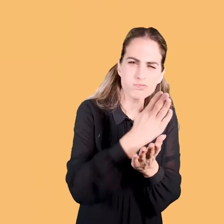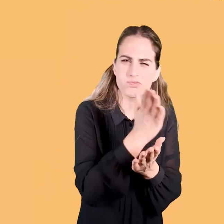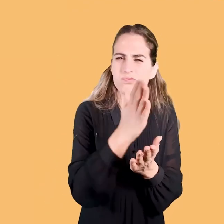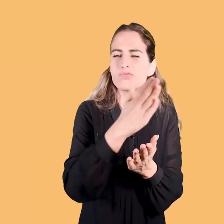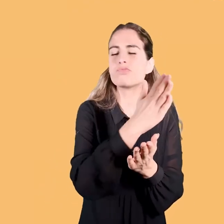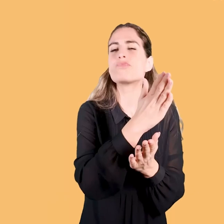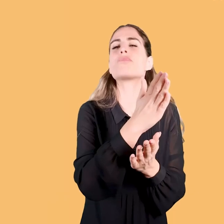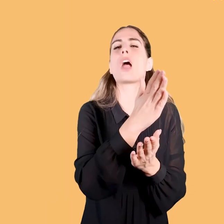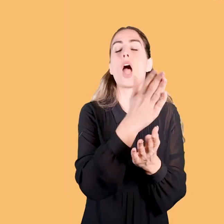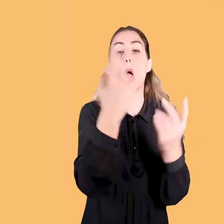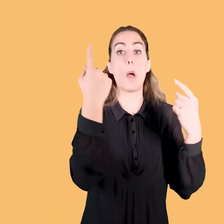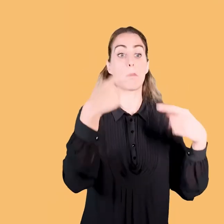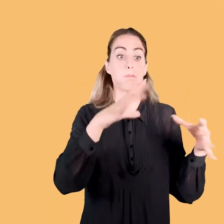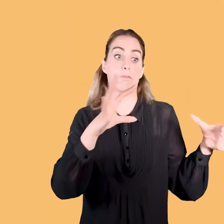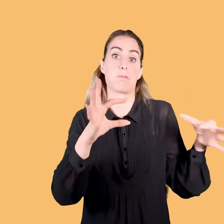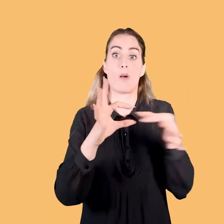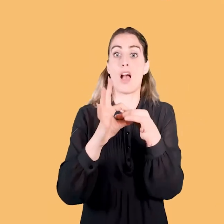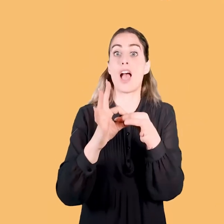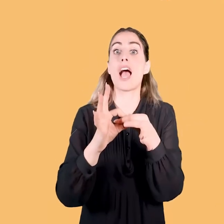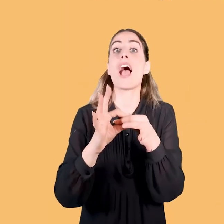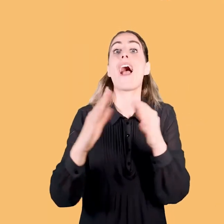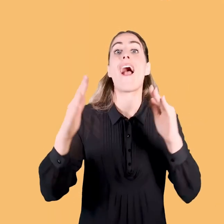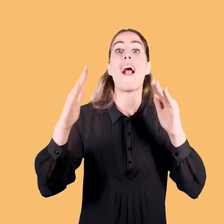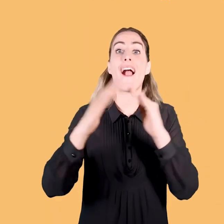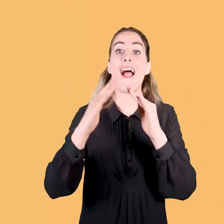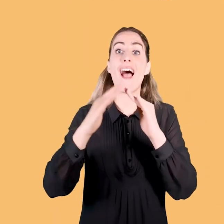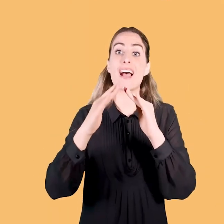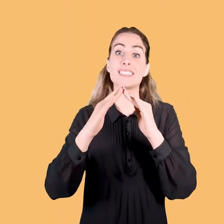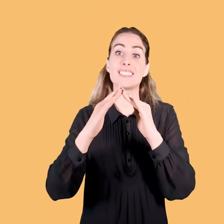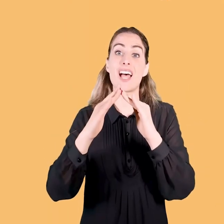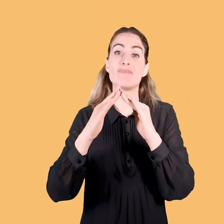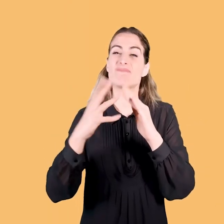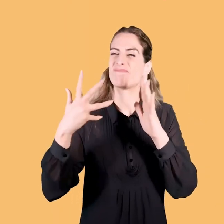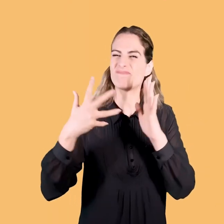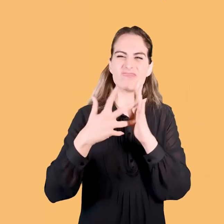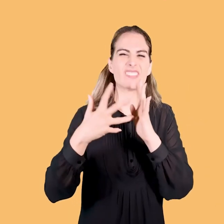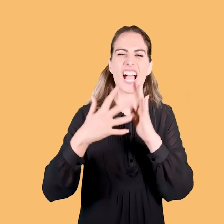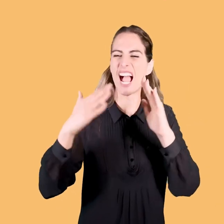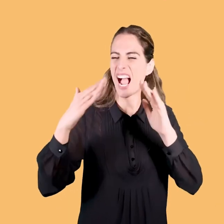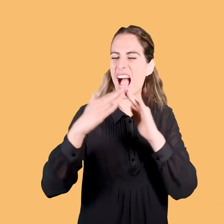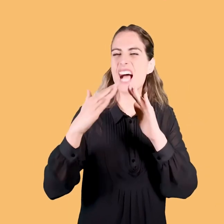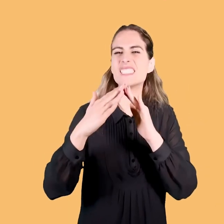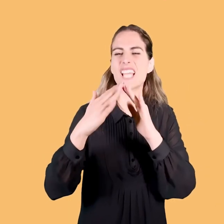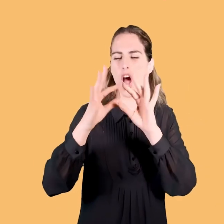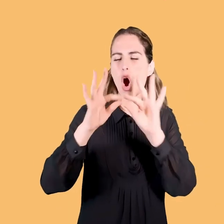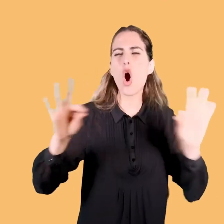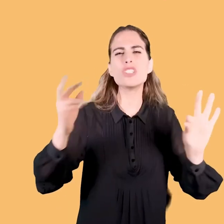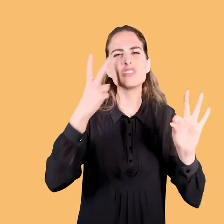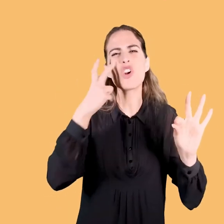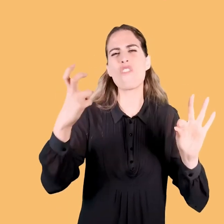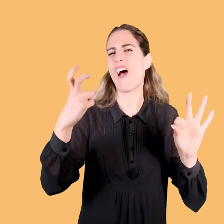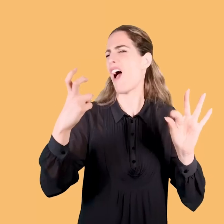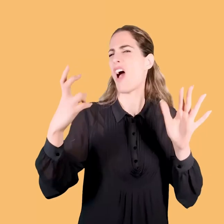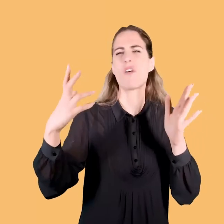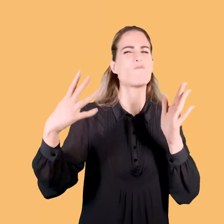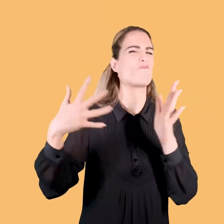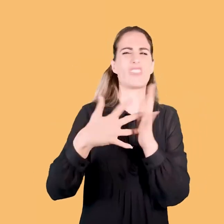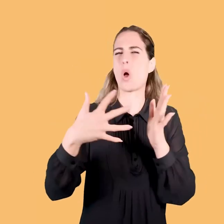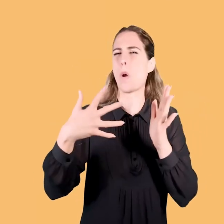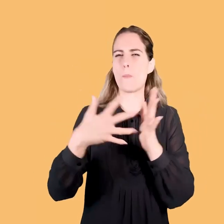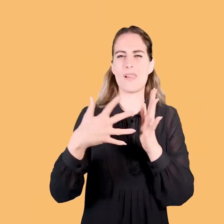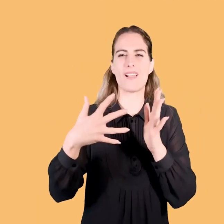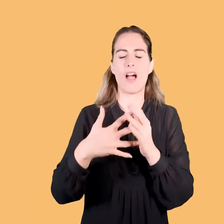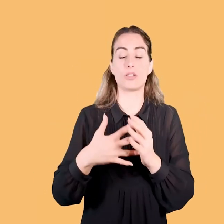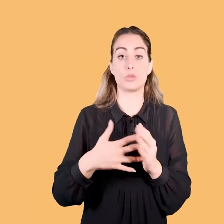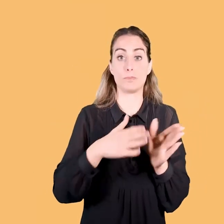intricato che rappresenta appunto la difficoltà appunto di questa casa di riordinarsi, di trovare un ordine. Il